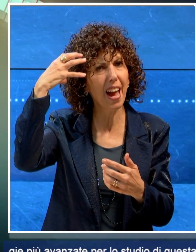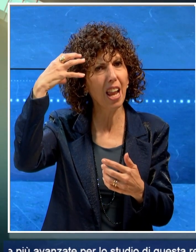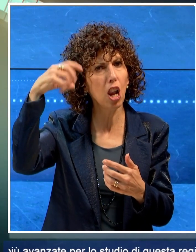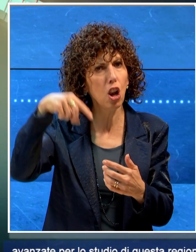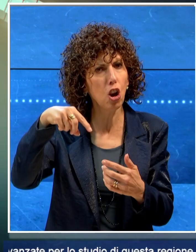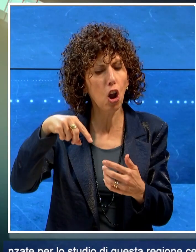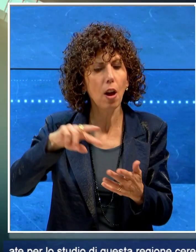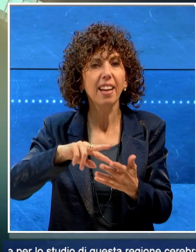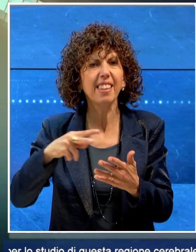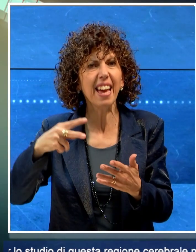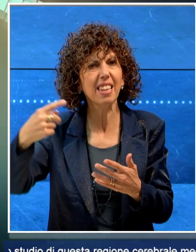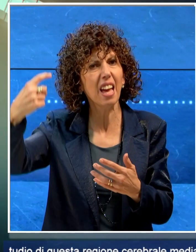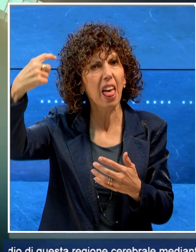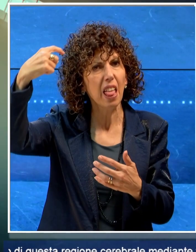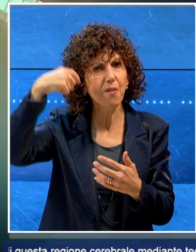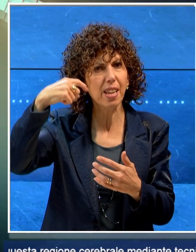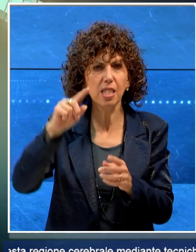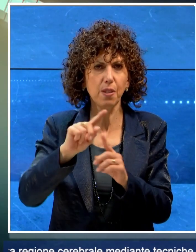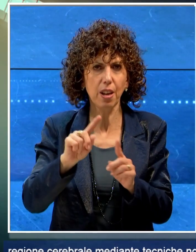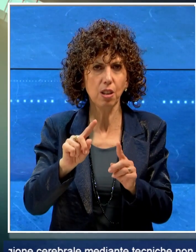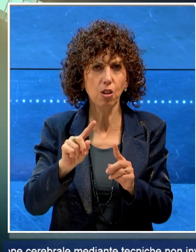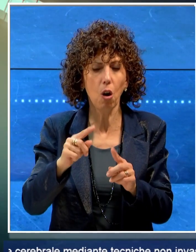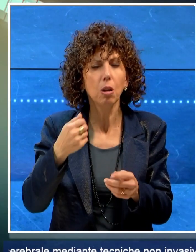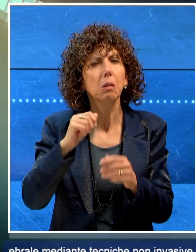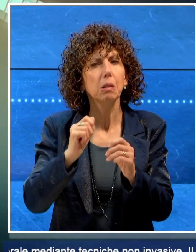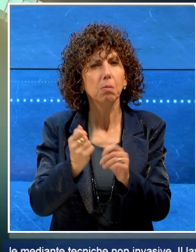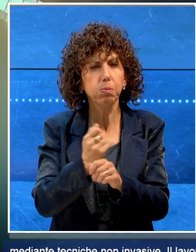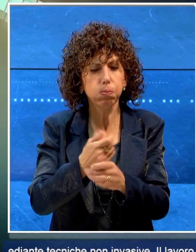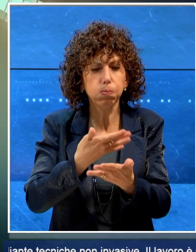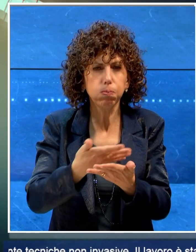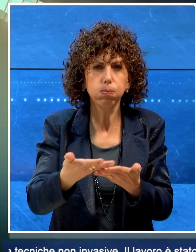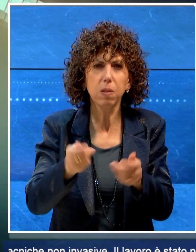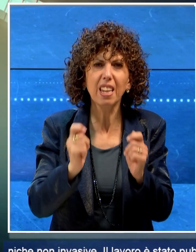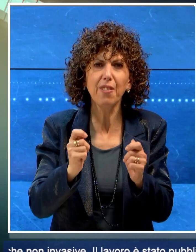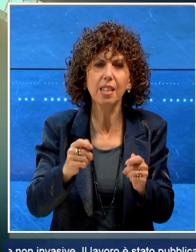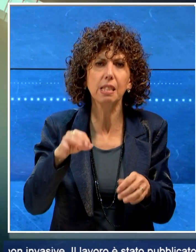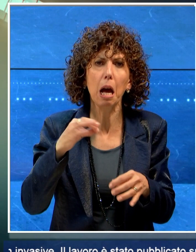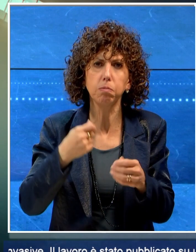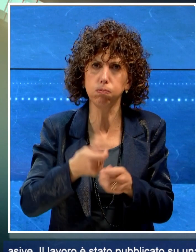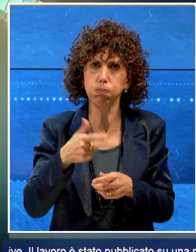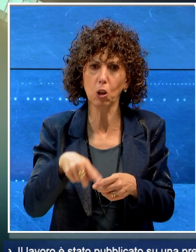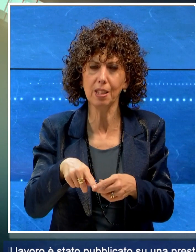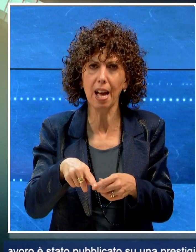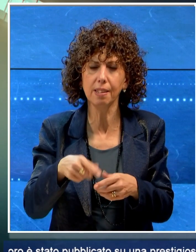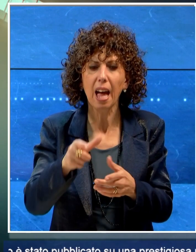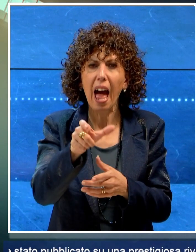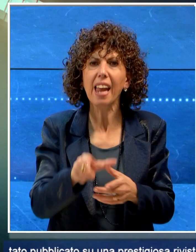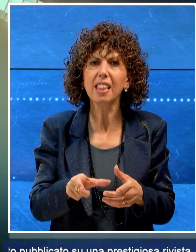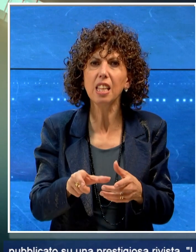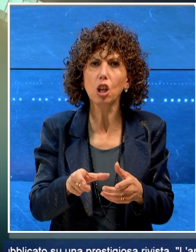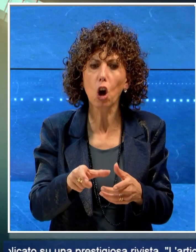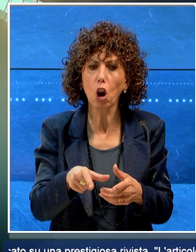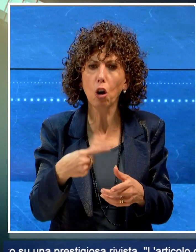tecniche non invasive. Il lavoro è stato pubblicato su una prestigiosa rivista. L'articolo che abbiamo pubblicato